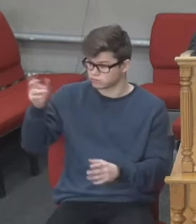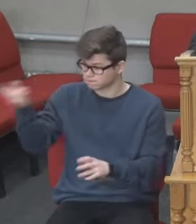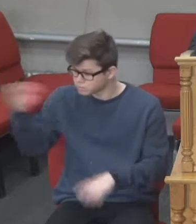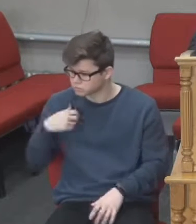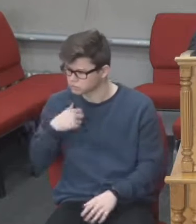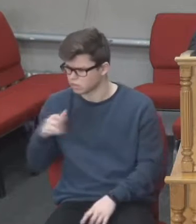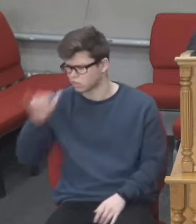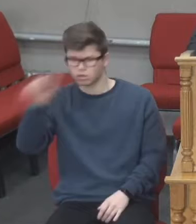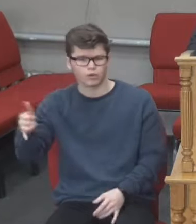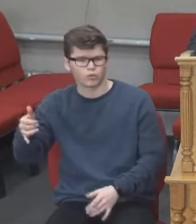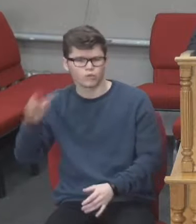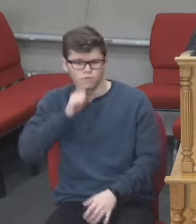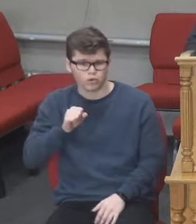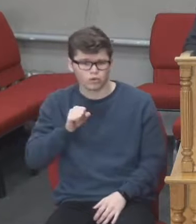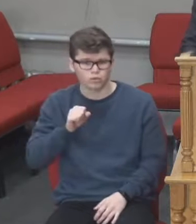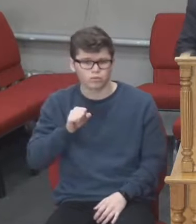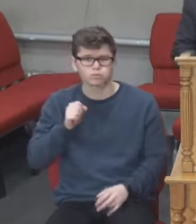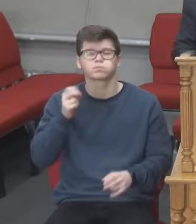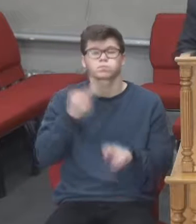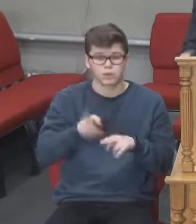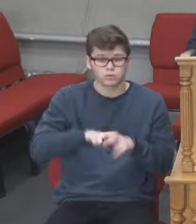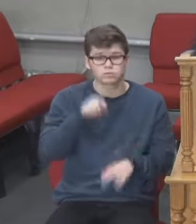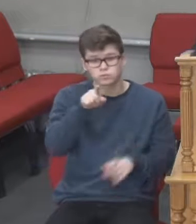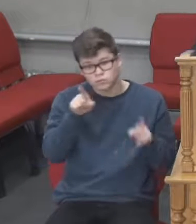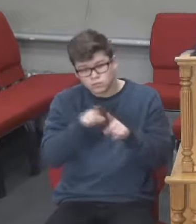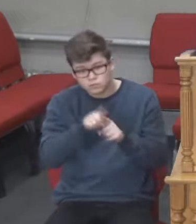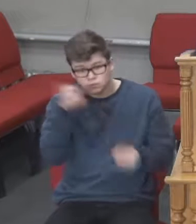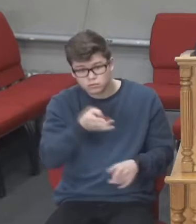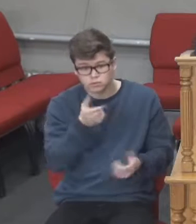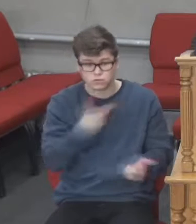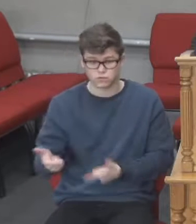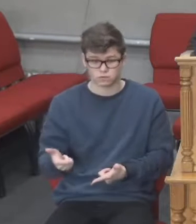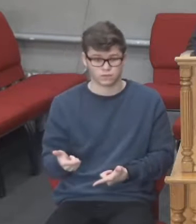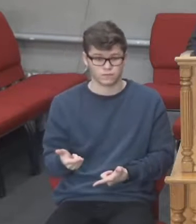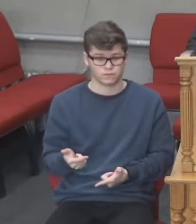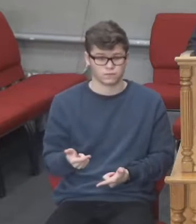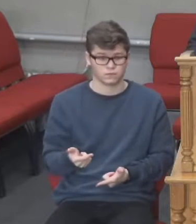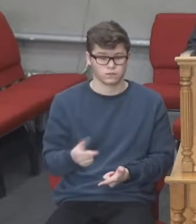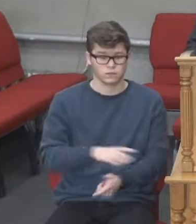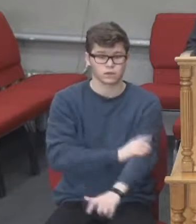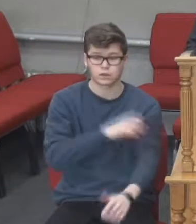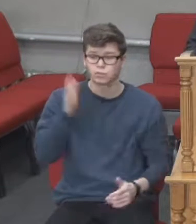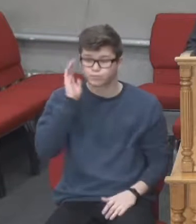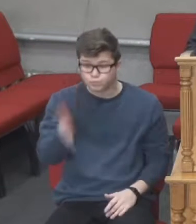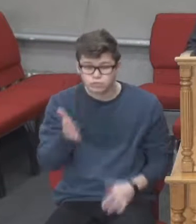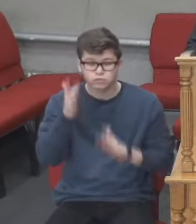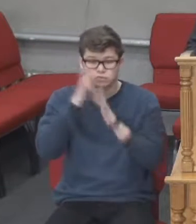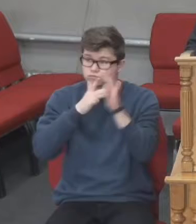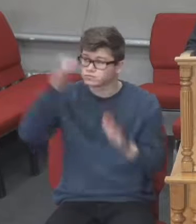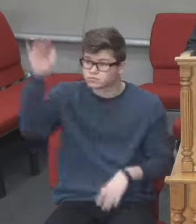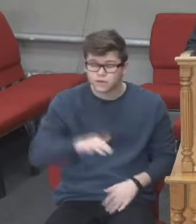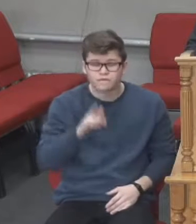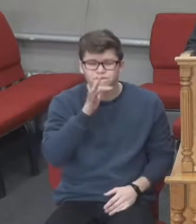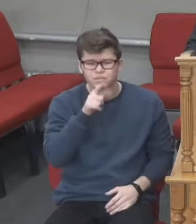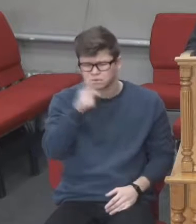свого дому не дав би. Тому будьте готові і ви, бо прийде син людський тієї години, коли ви не